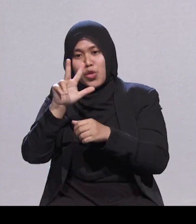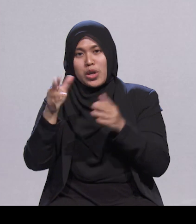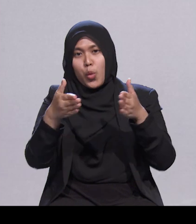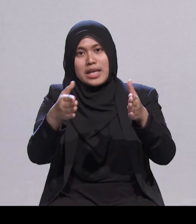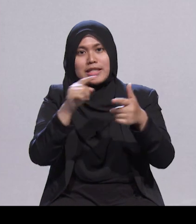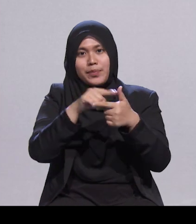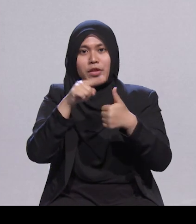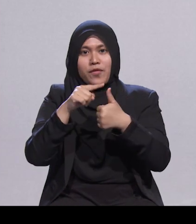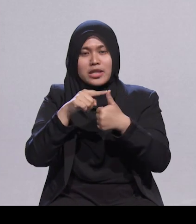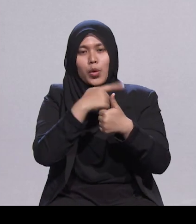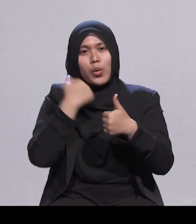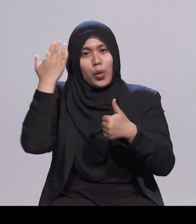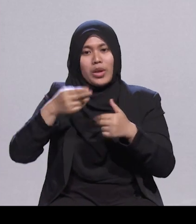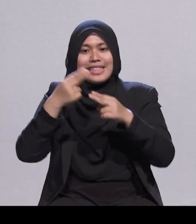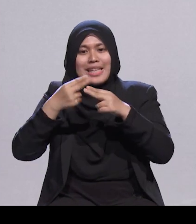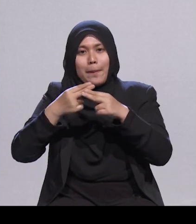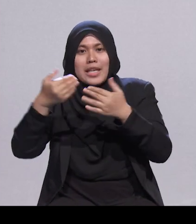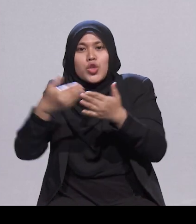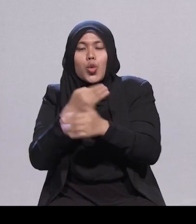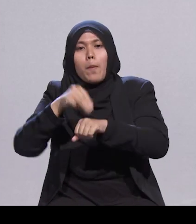masjid akan dinamakan atas nama beliau.